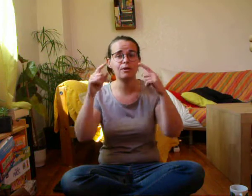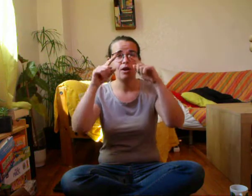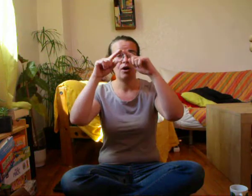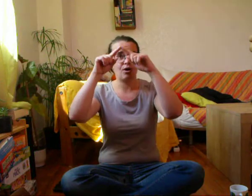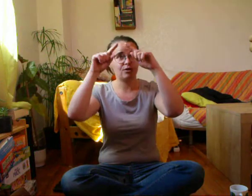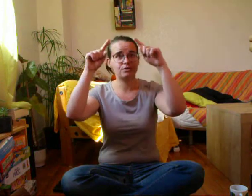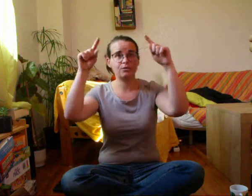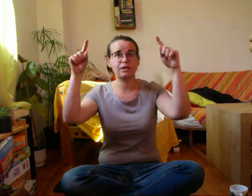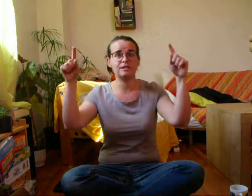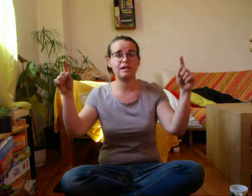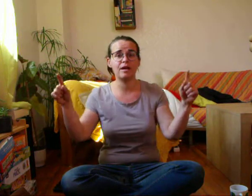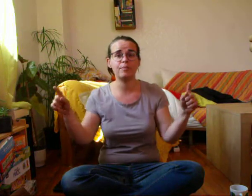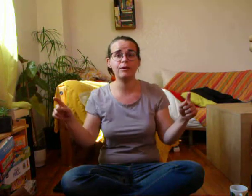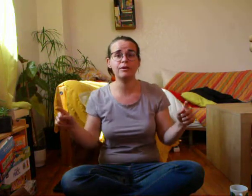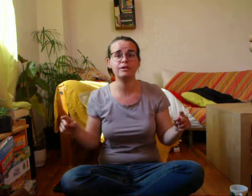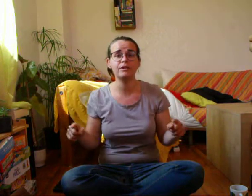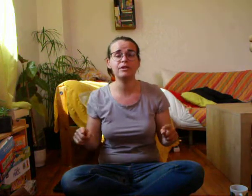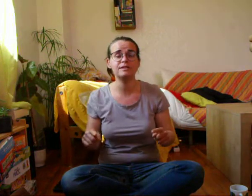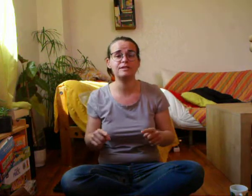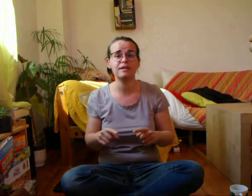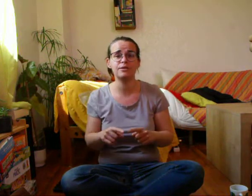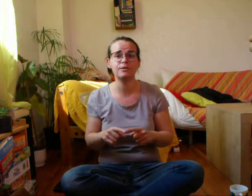Entourés de bulles de savon